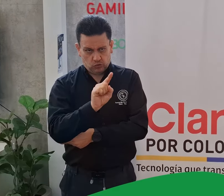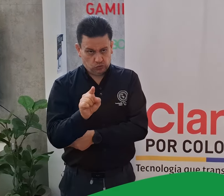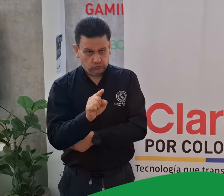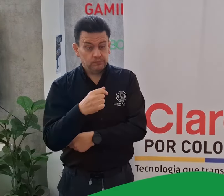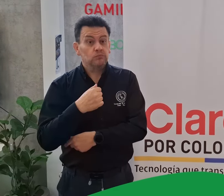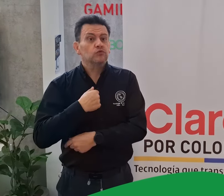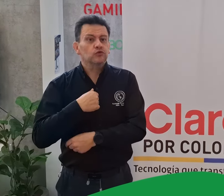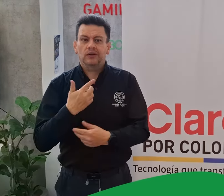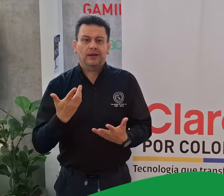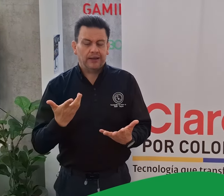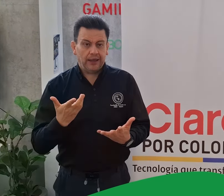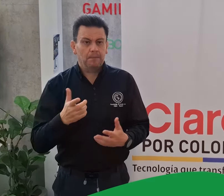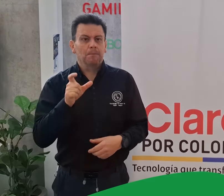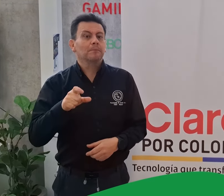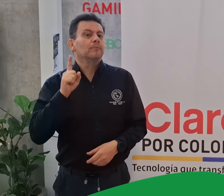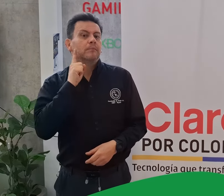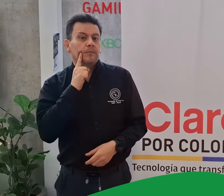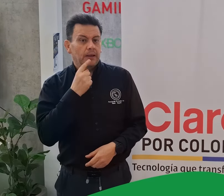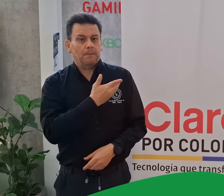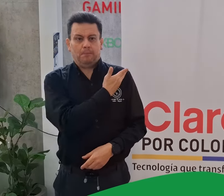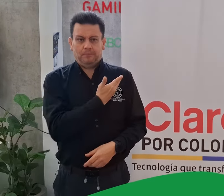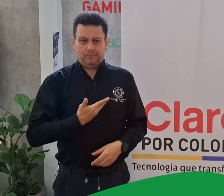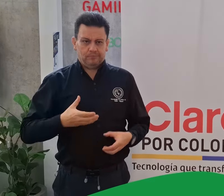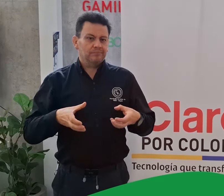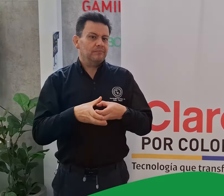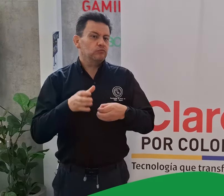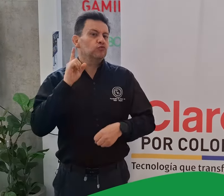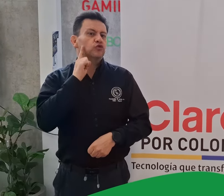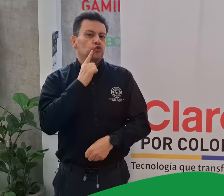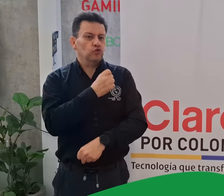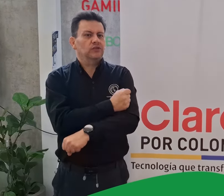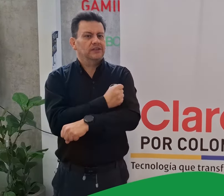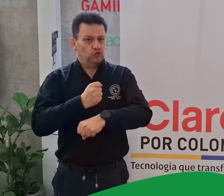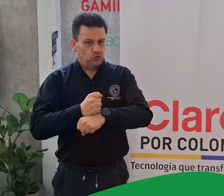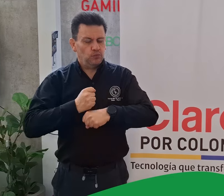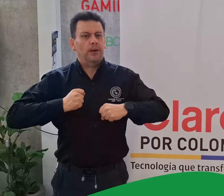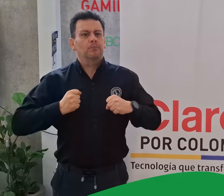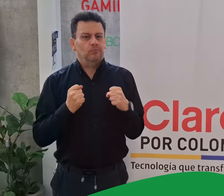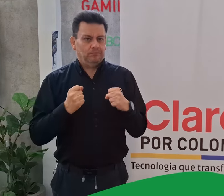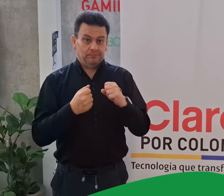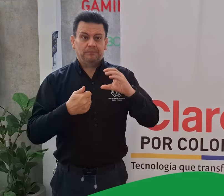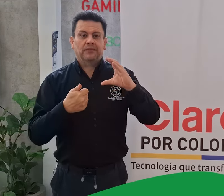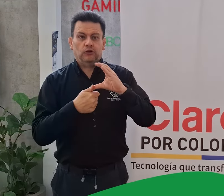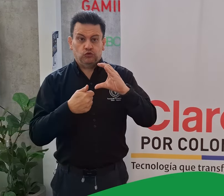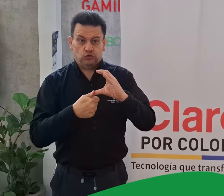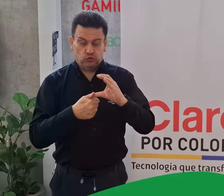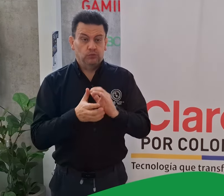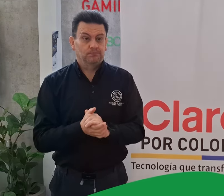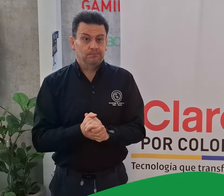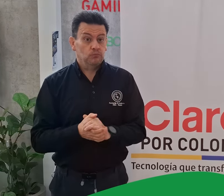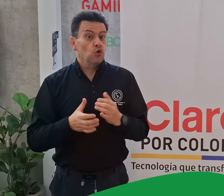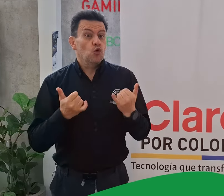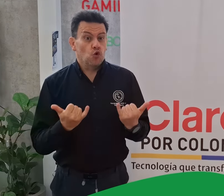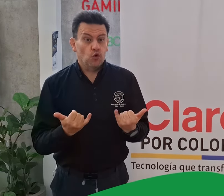Soy una persona sorda, presidente de la Asociación de Sordos de Suba Bogotá, Azor Sub.